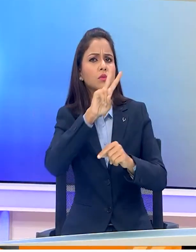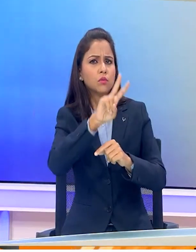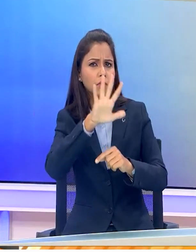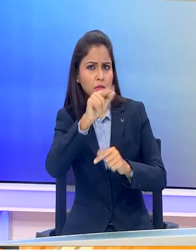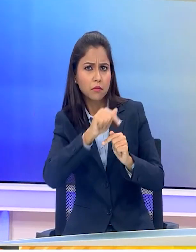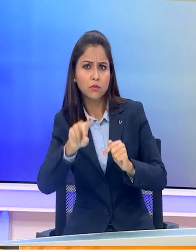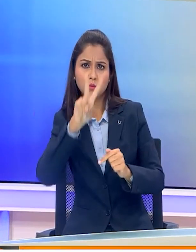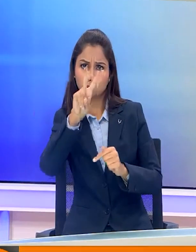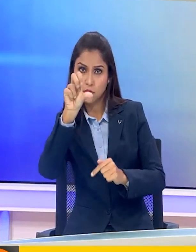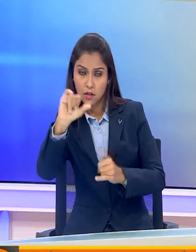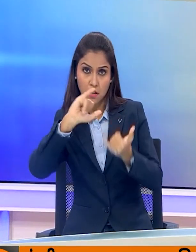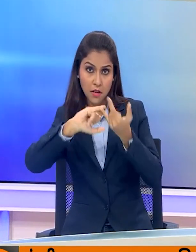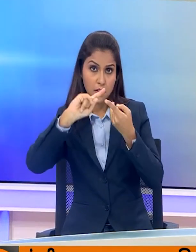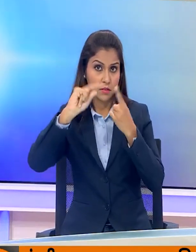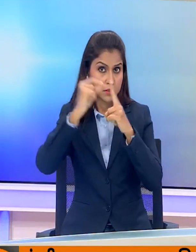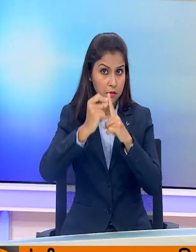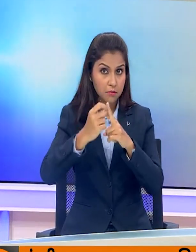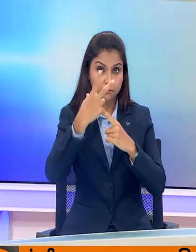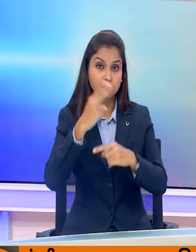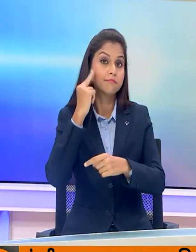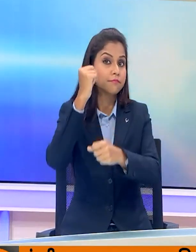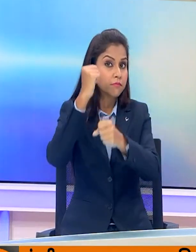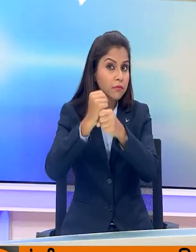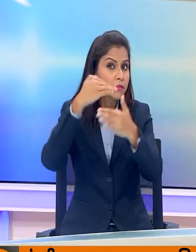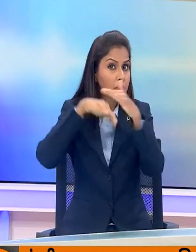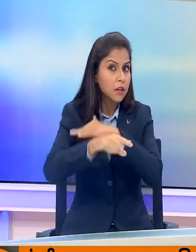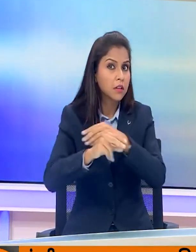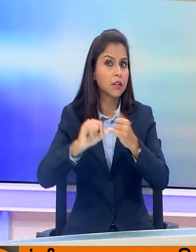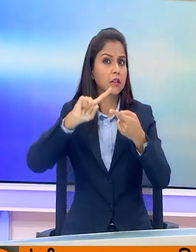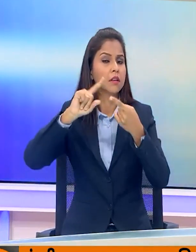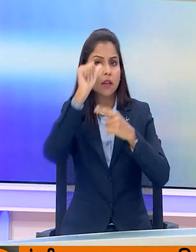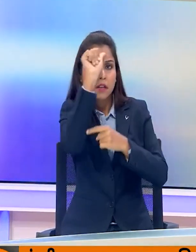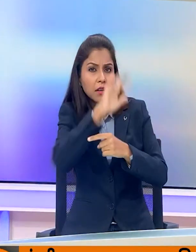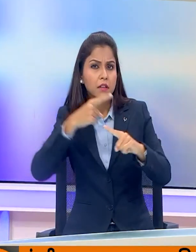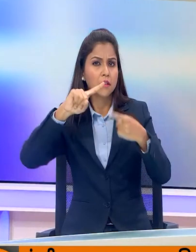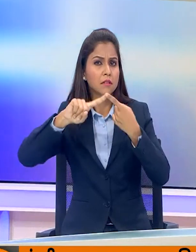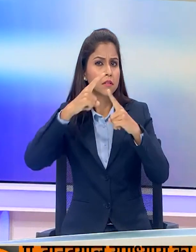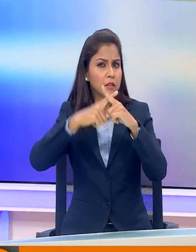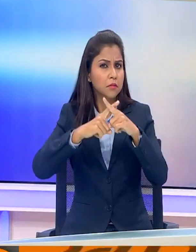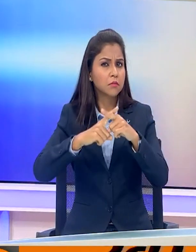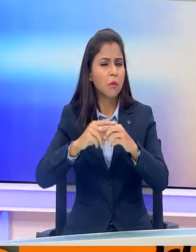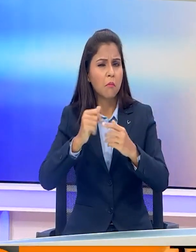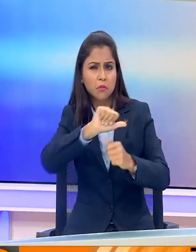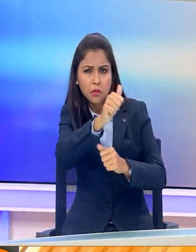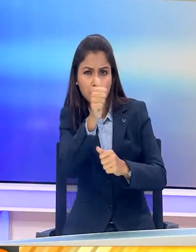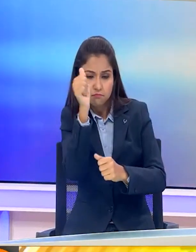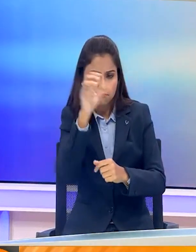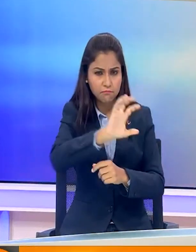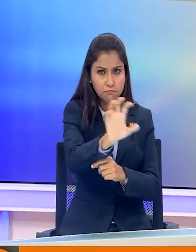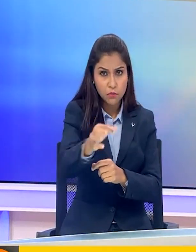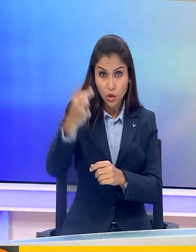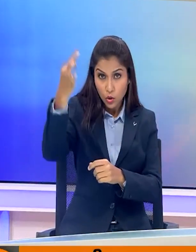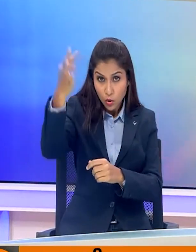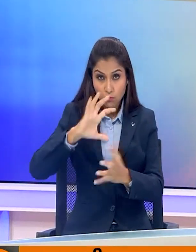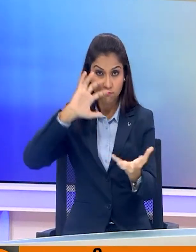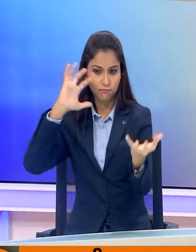सितंबर तक ग्रेटर नोईडा के इंडिया एक्सपो मार्ट में आयोजित होगा ट्रेड शो से प्रदेश के उद्यमियों को नई